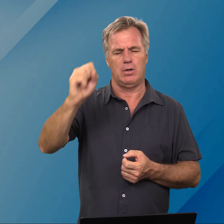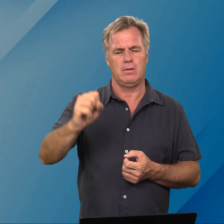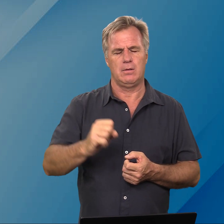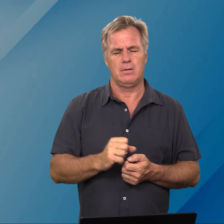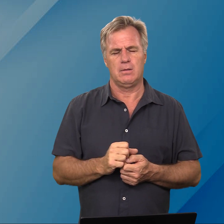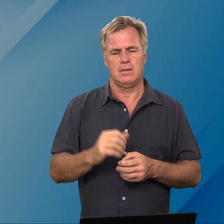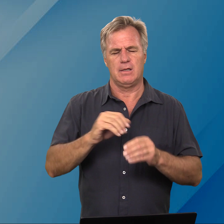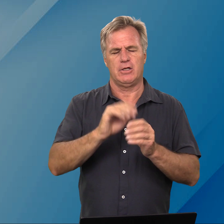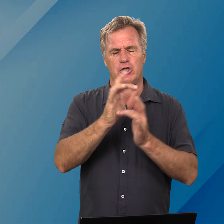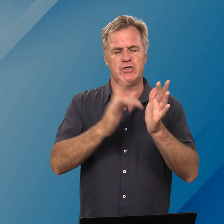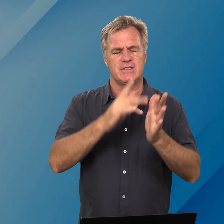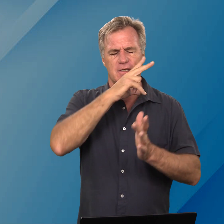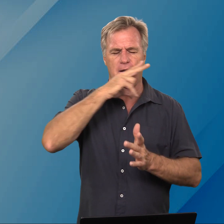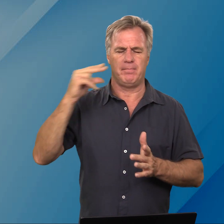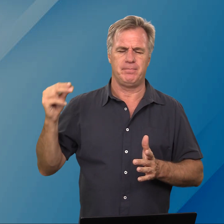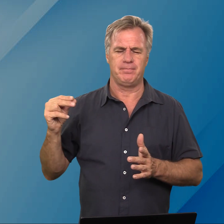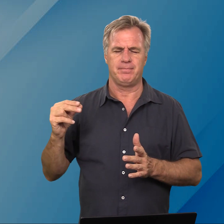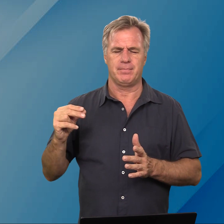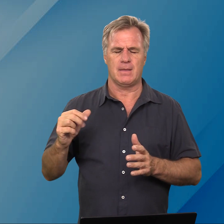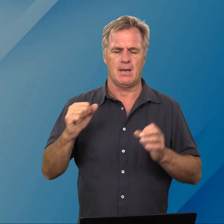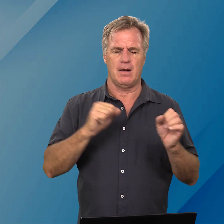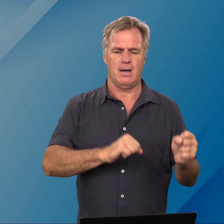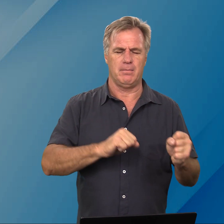in jesus naam amen